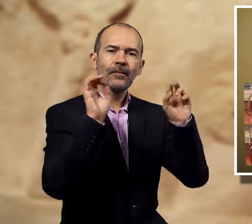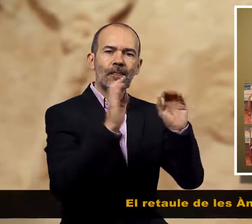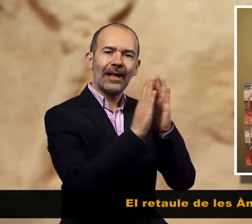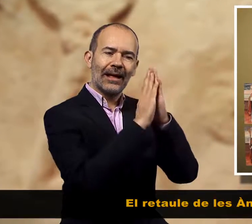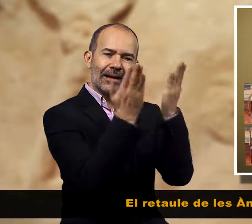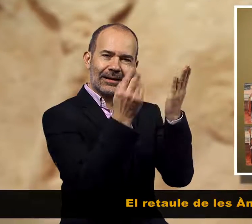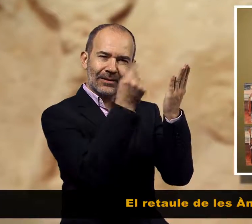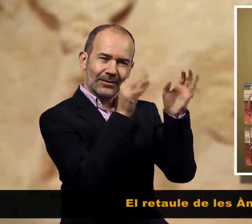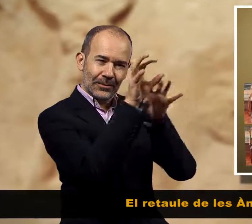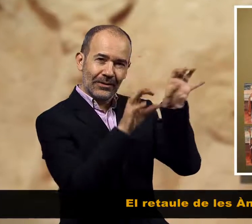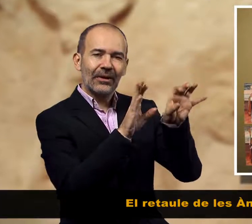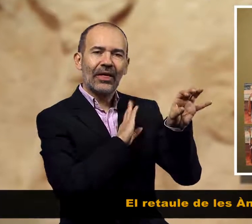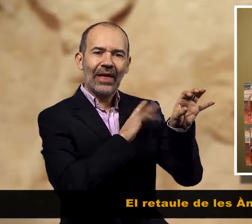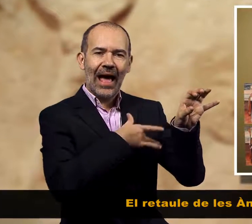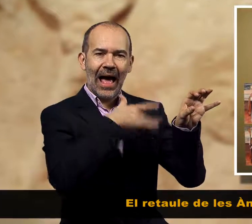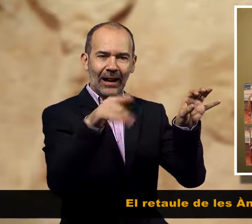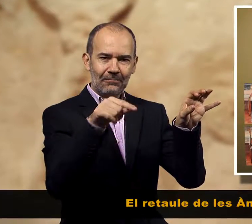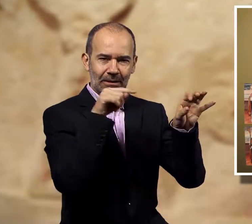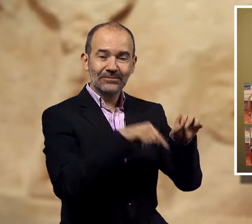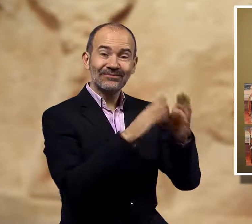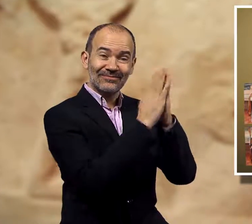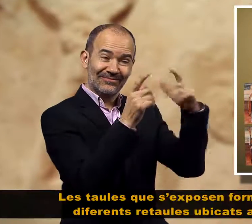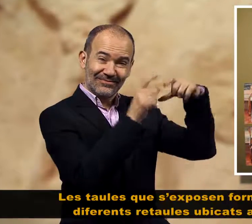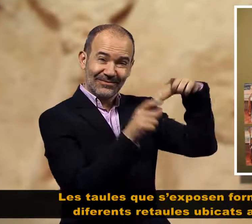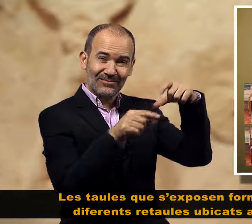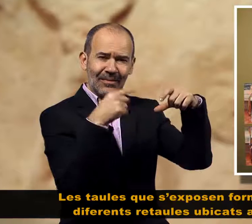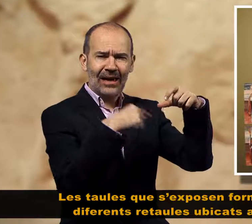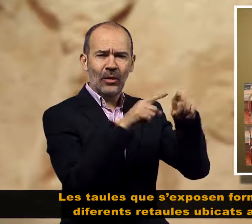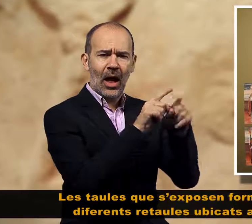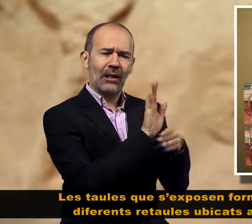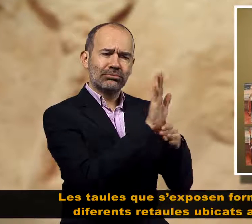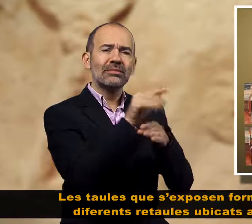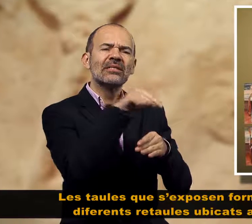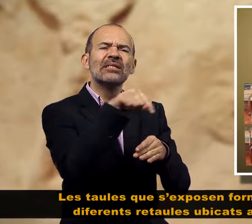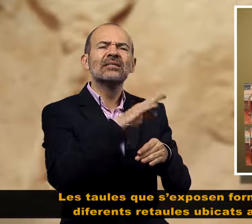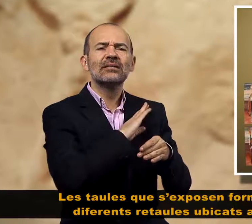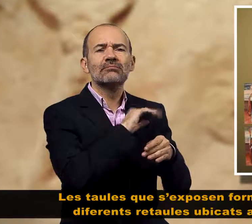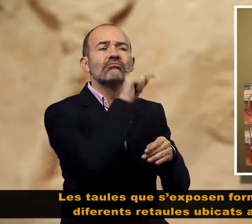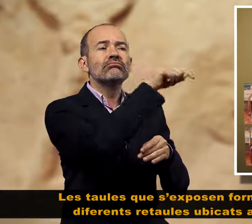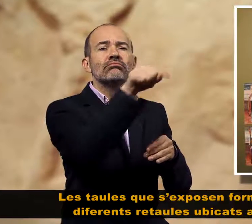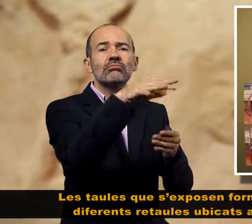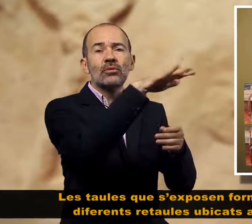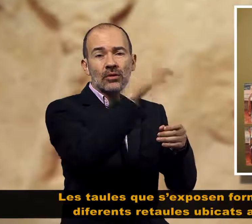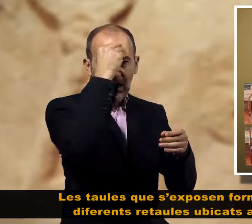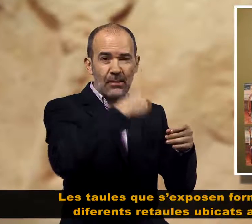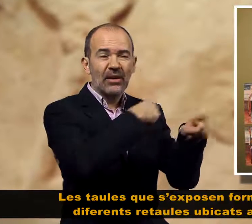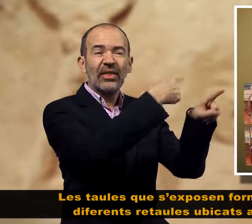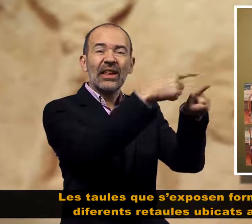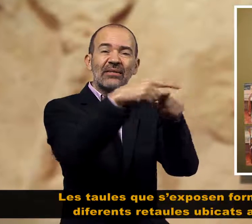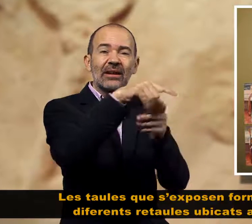El retaule de les ànimes Les taules que s'exposen formaven part dels